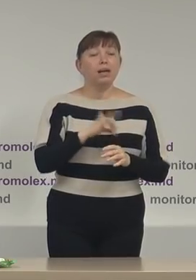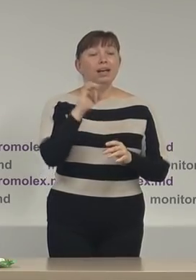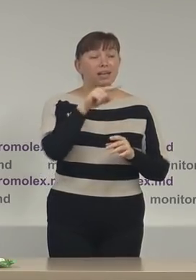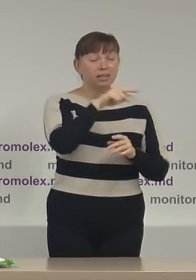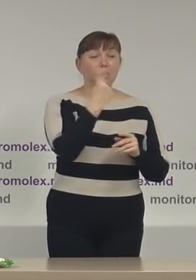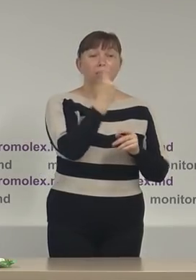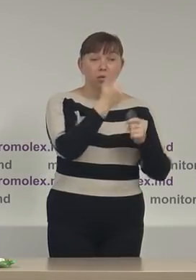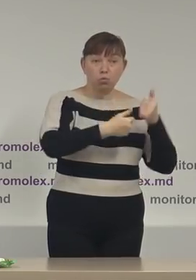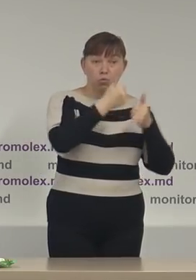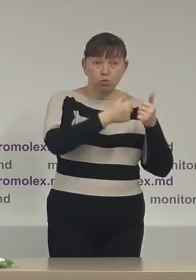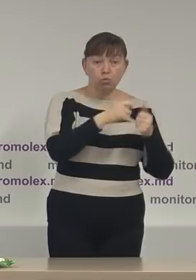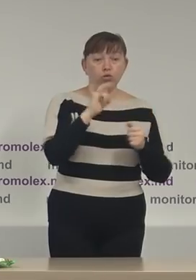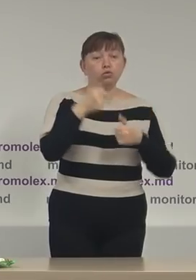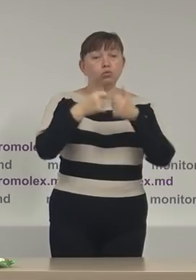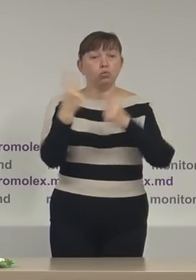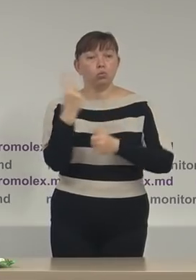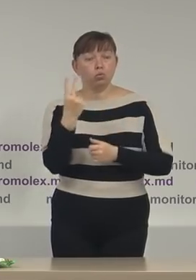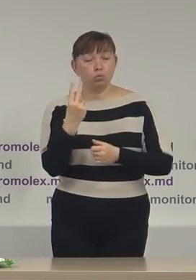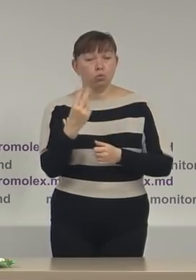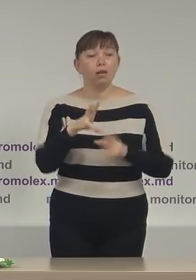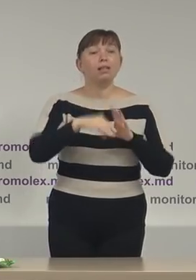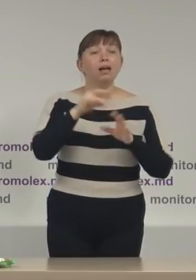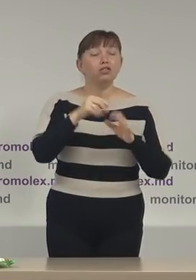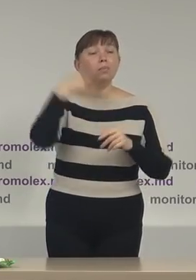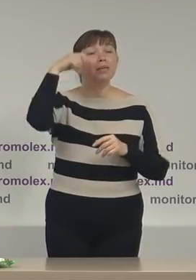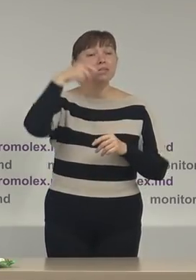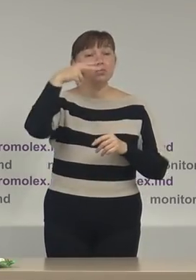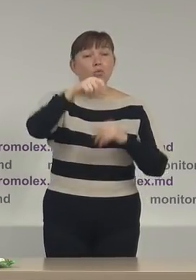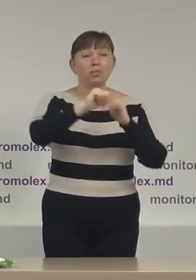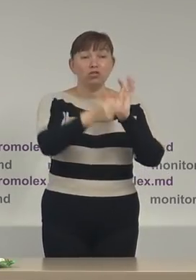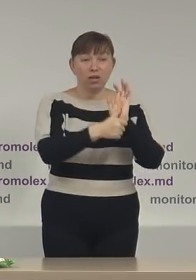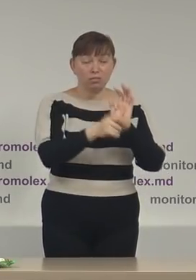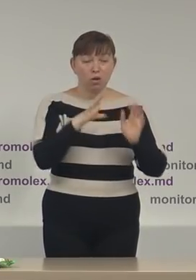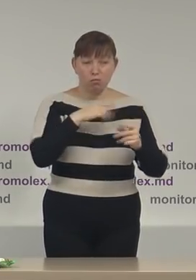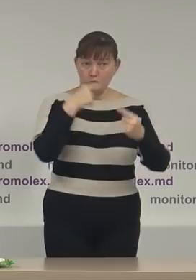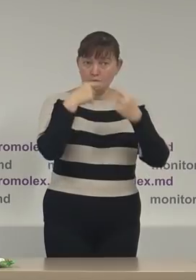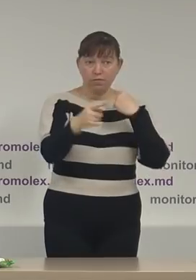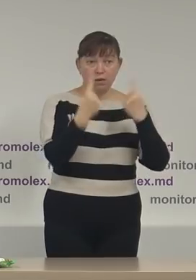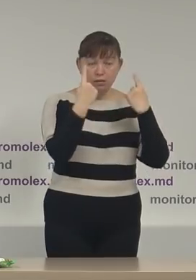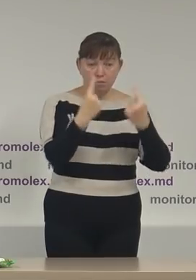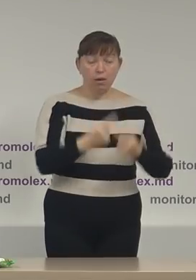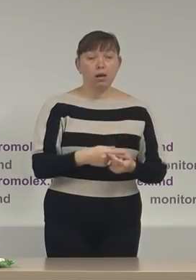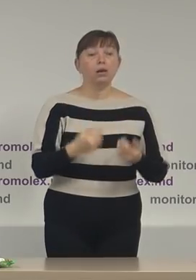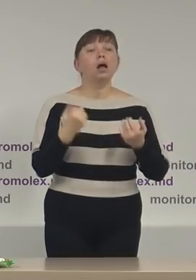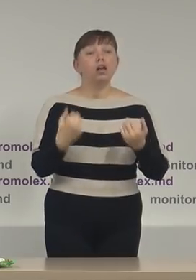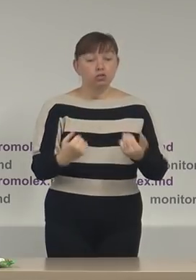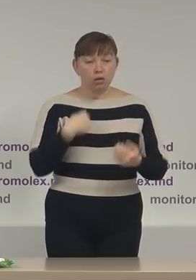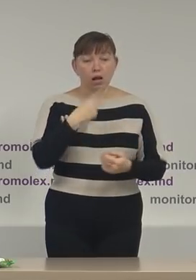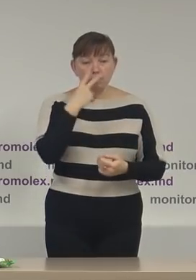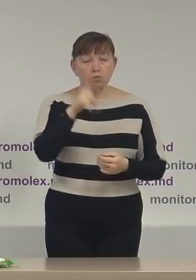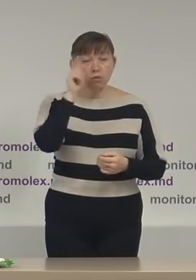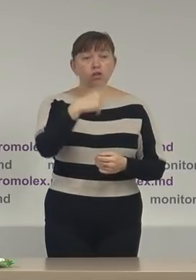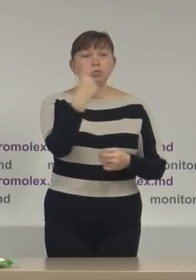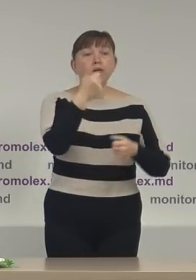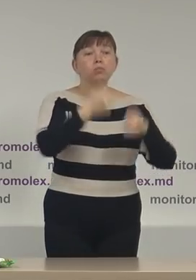tur și turul 2 la legele prezidențiale din 2016 deja am văzut chiar și în